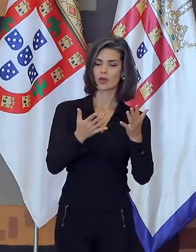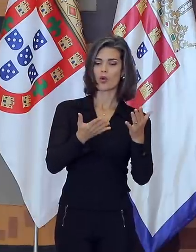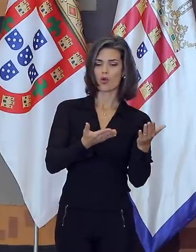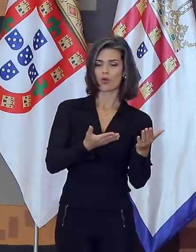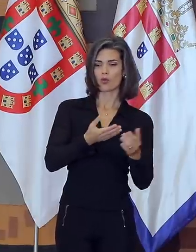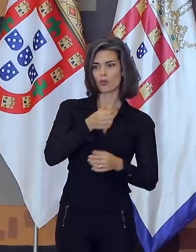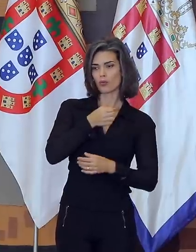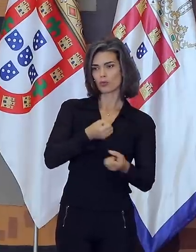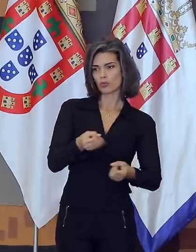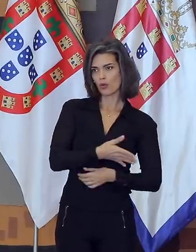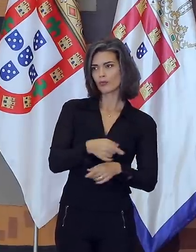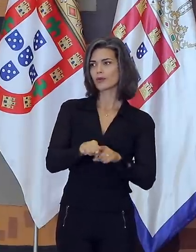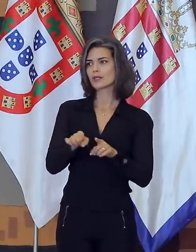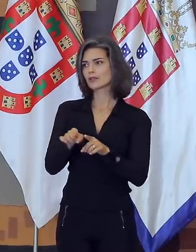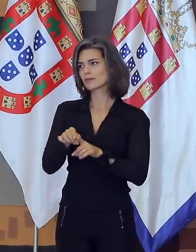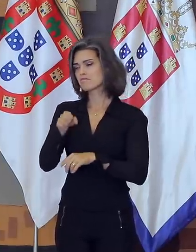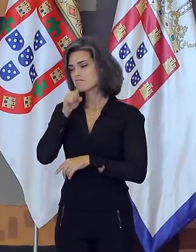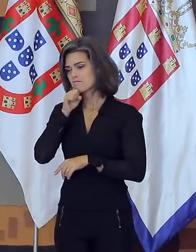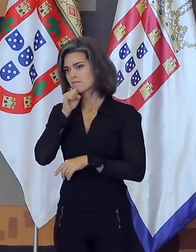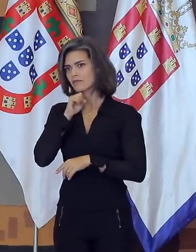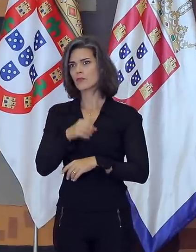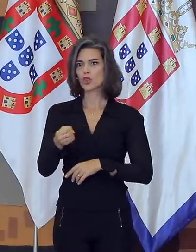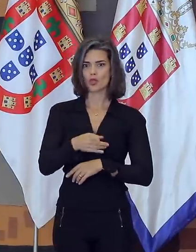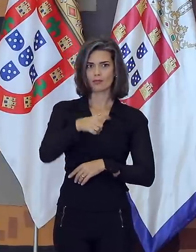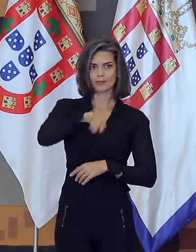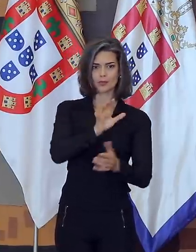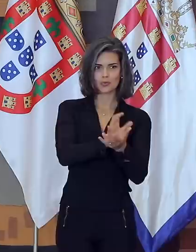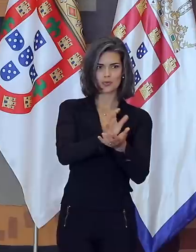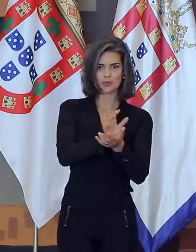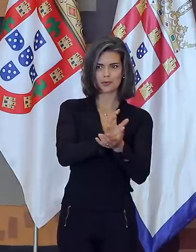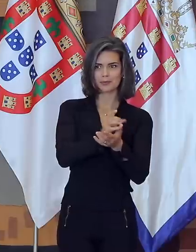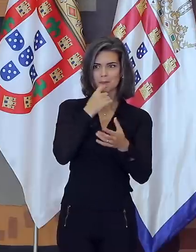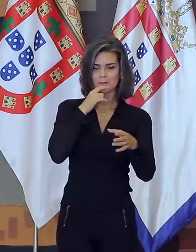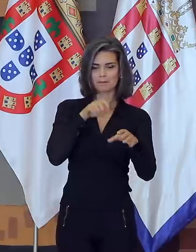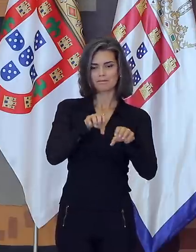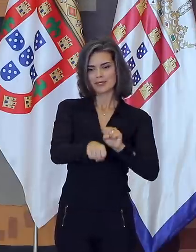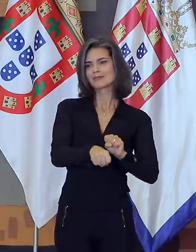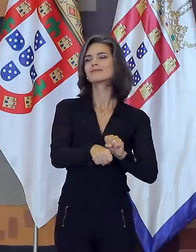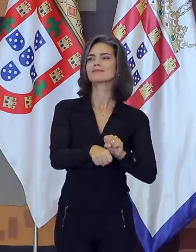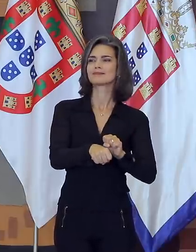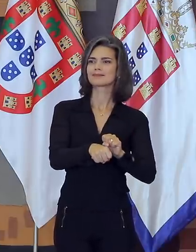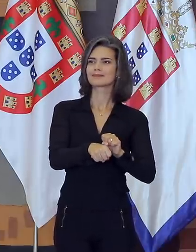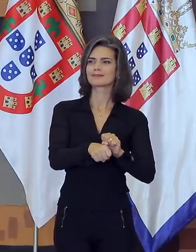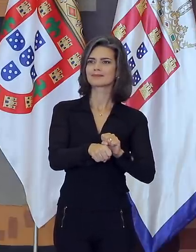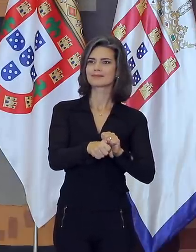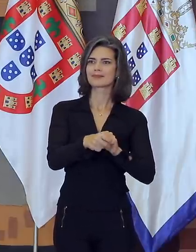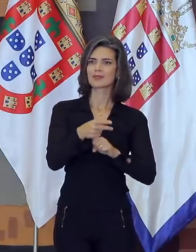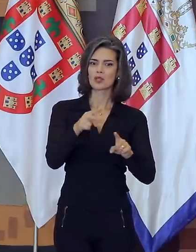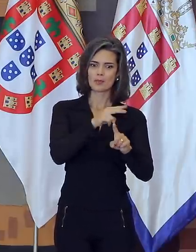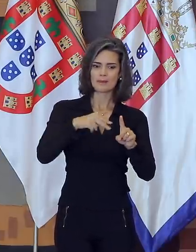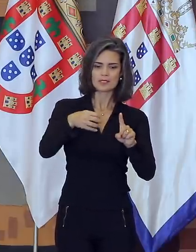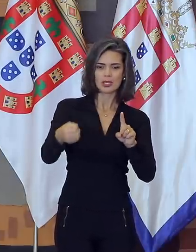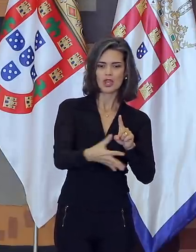antigo. O novo são vocês, nossos recém-ingressos colegas que nos trazem o reforço de suas visões,